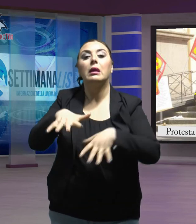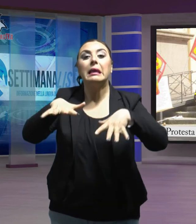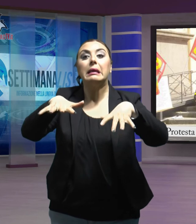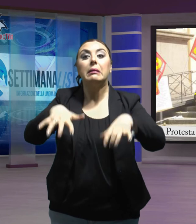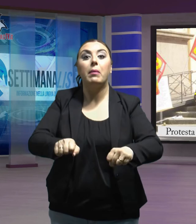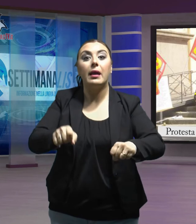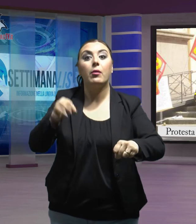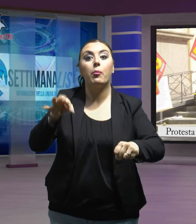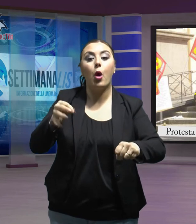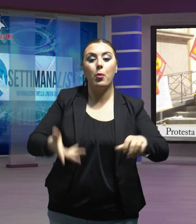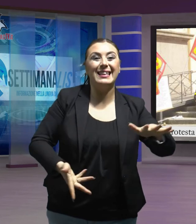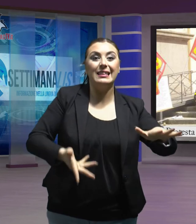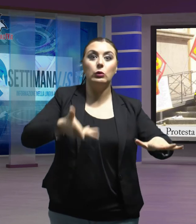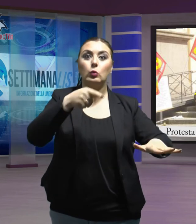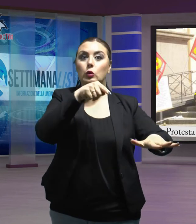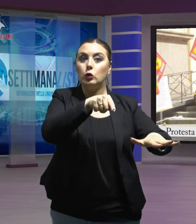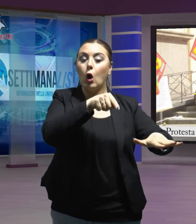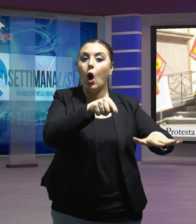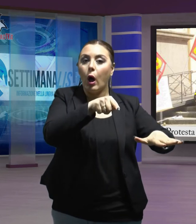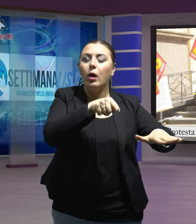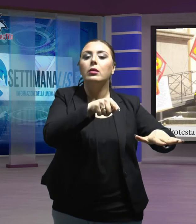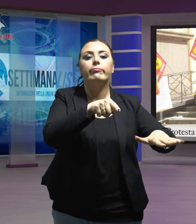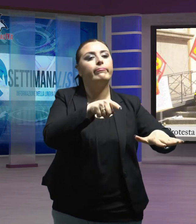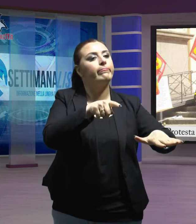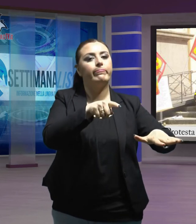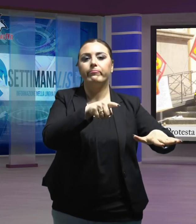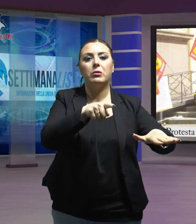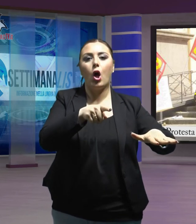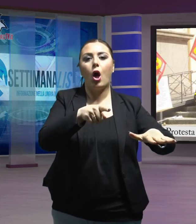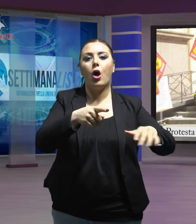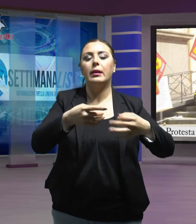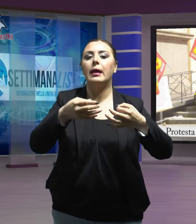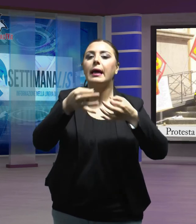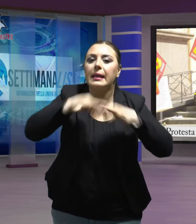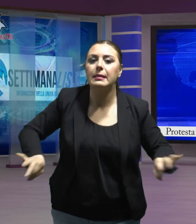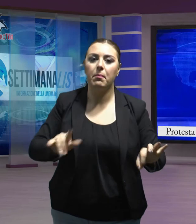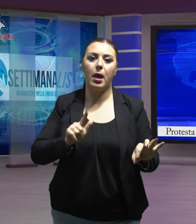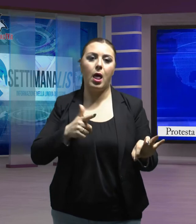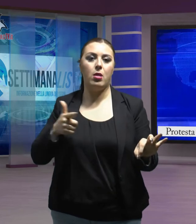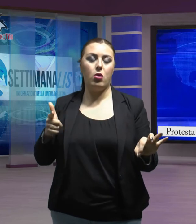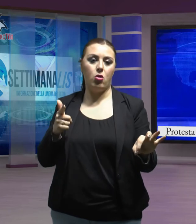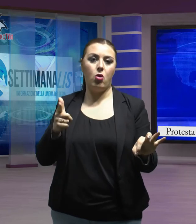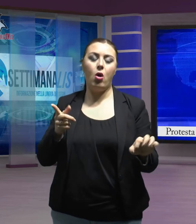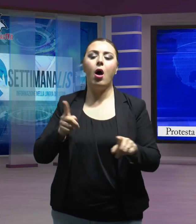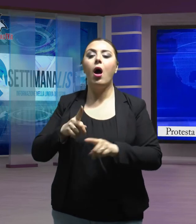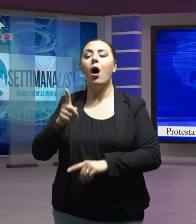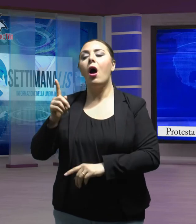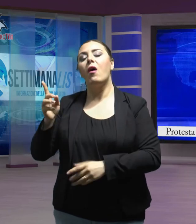dalle istituzioni non sono stati rispettati e migliaia di vigili sono